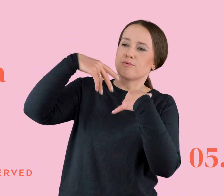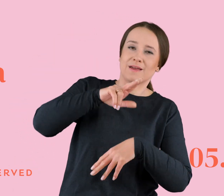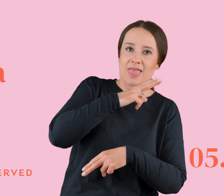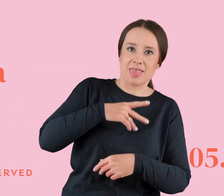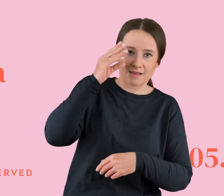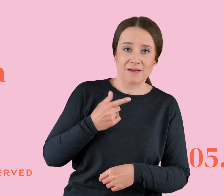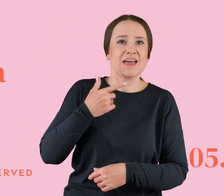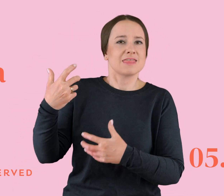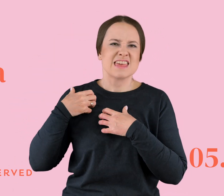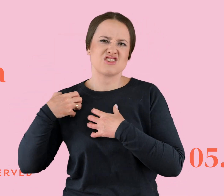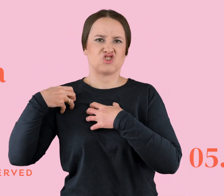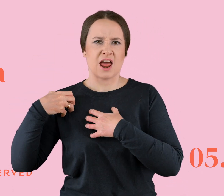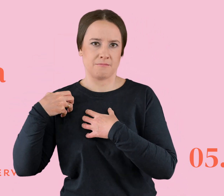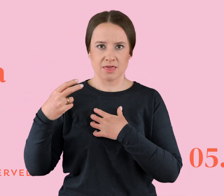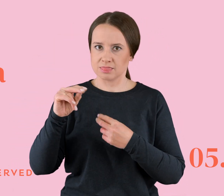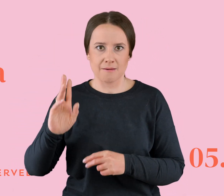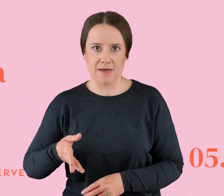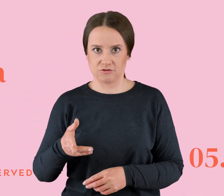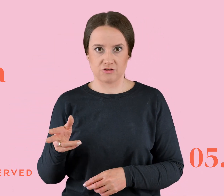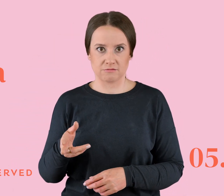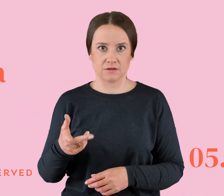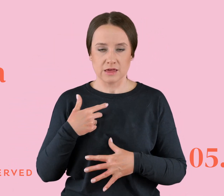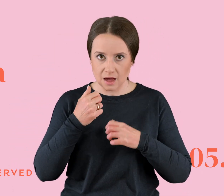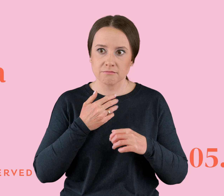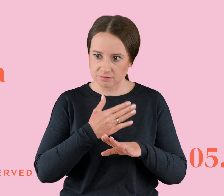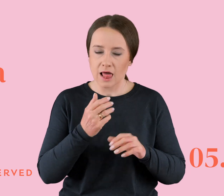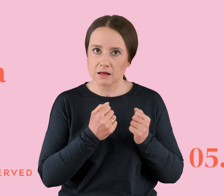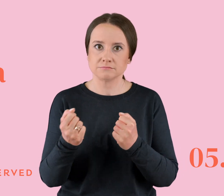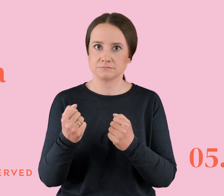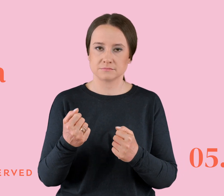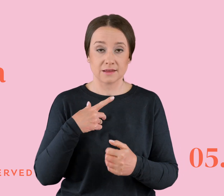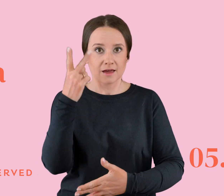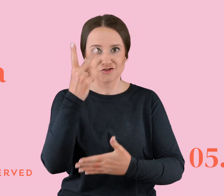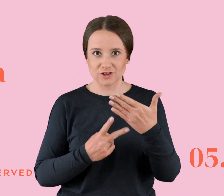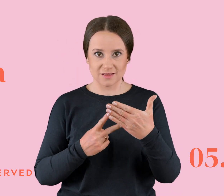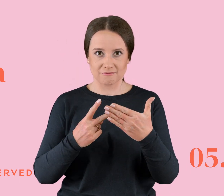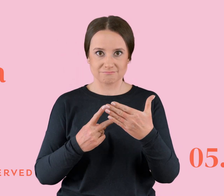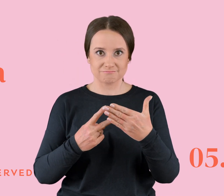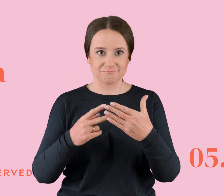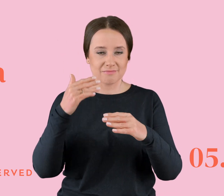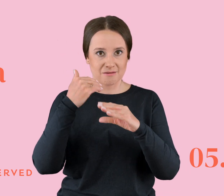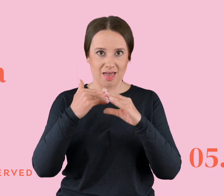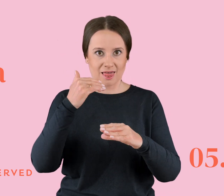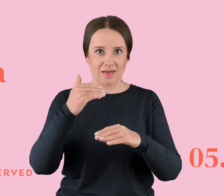trzymam. I czytam wam to teraz, słuchajcie, te listy idiotek i nie wiem jak wygląda ta przyjaciółka idiotka.